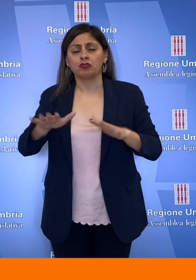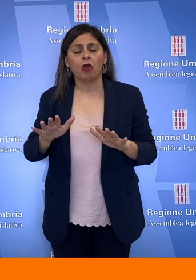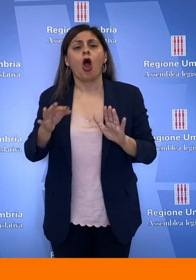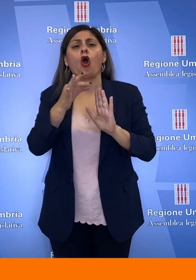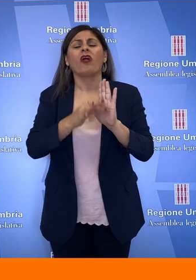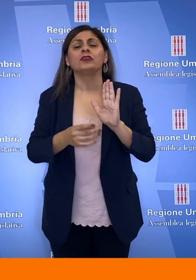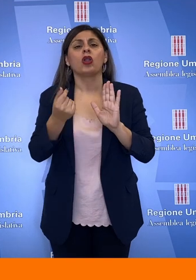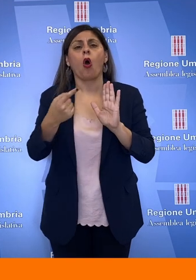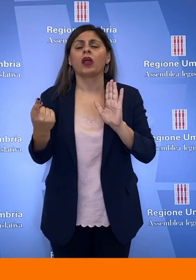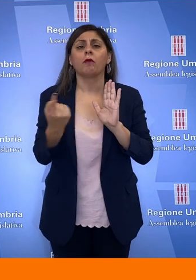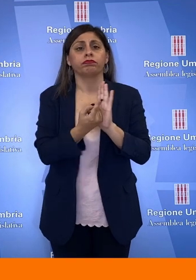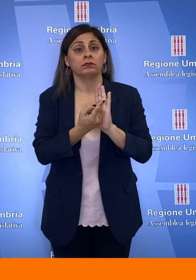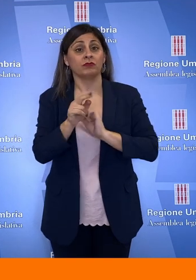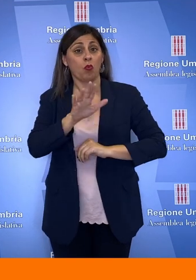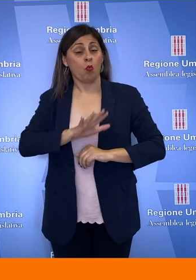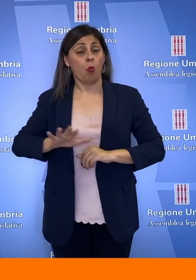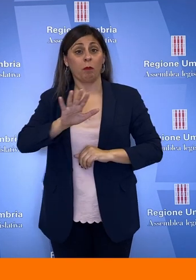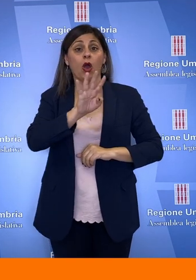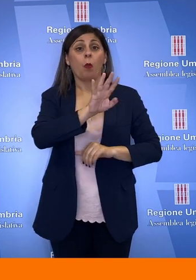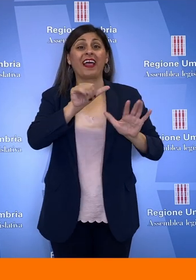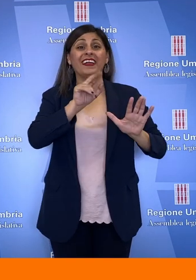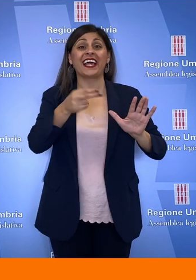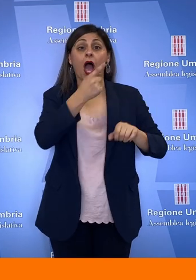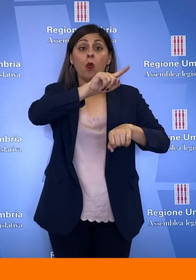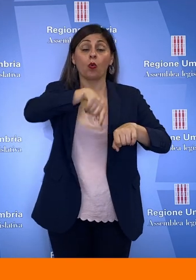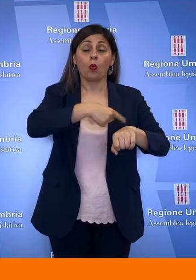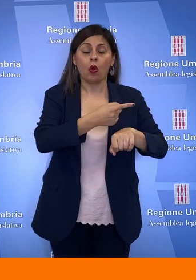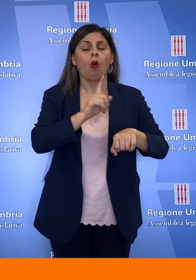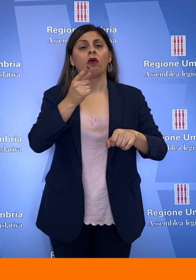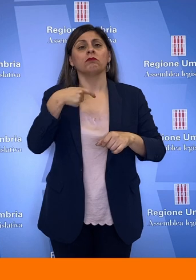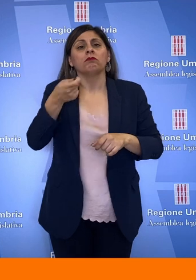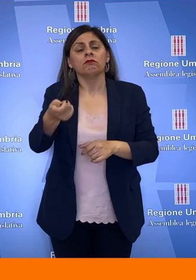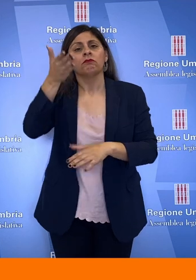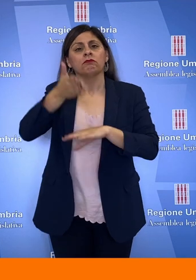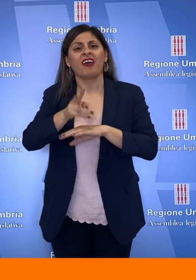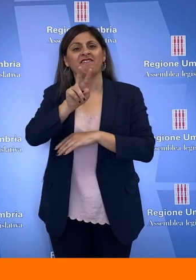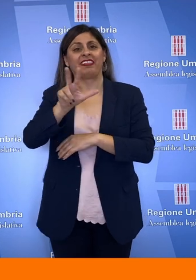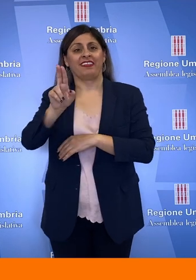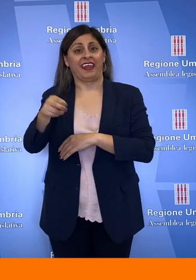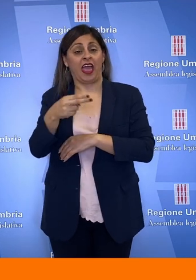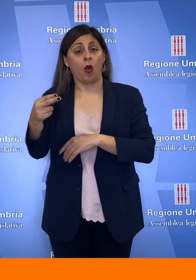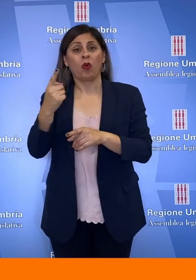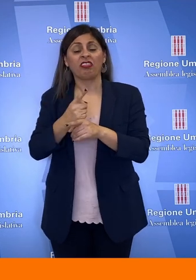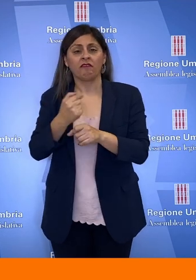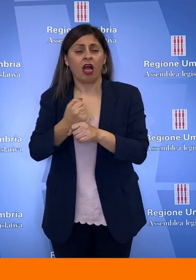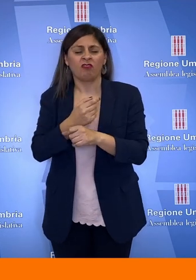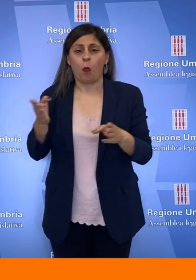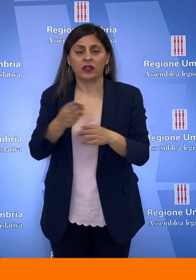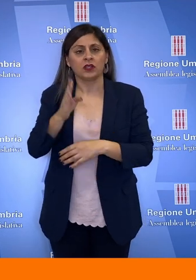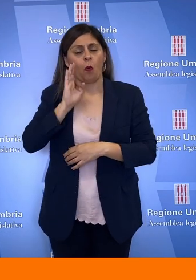alle stesse condizioni economiche. In Umbria anziché 46 euro l'ora la paga è stata dimezzata a 23 e devono comunque fare di tutto, prima